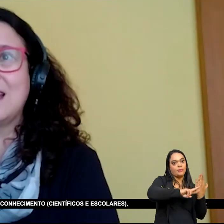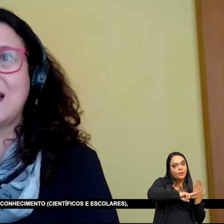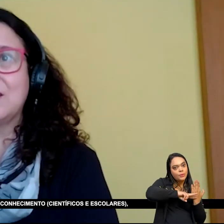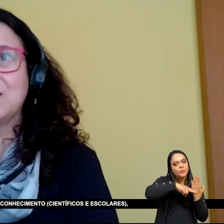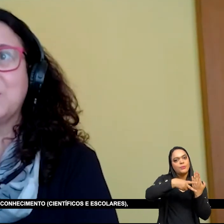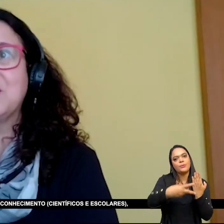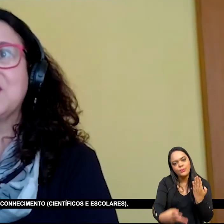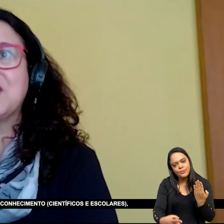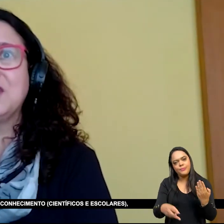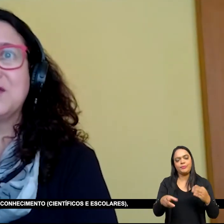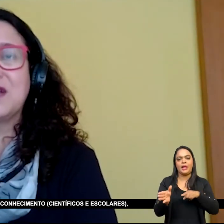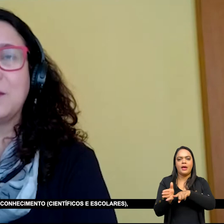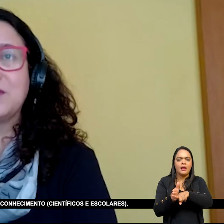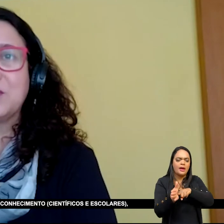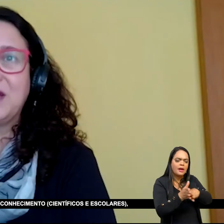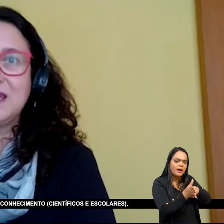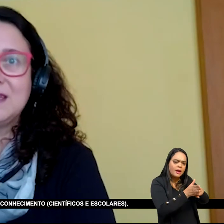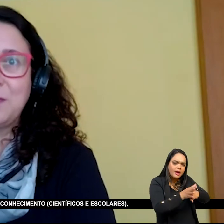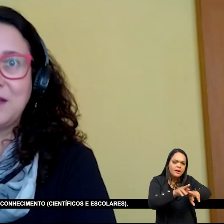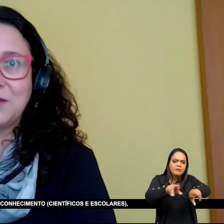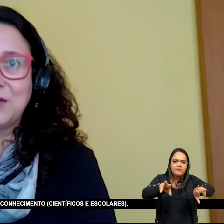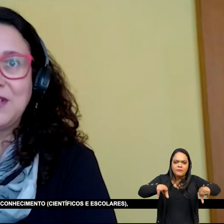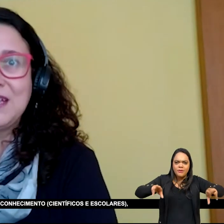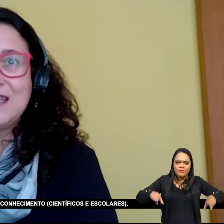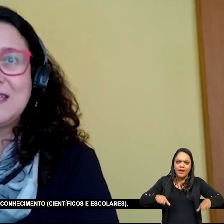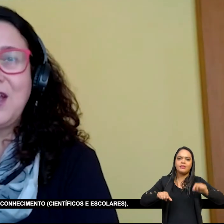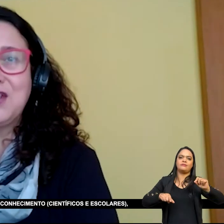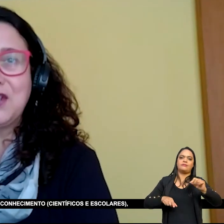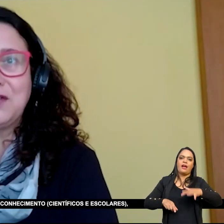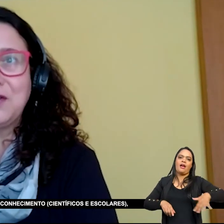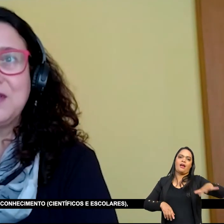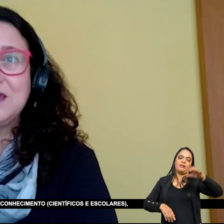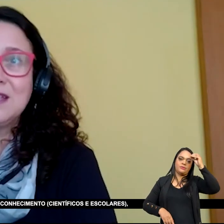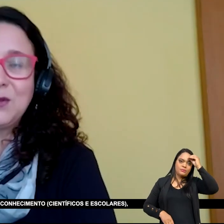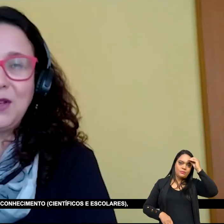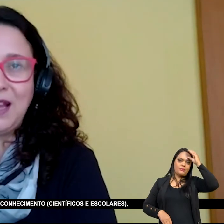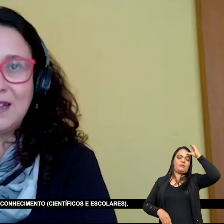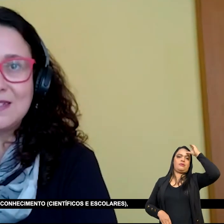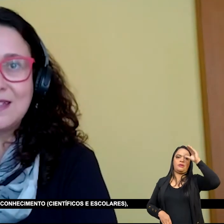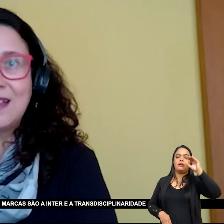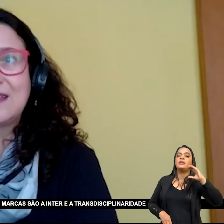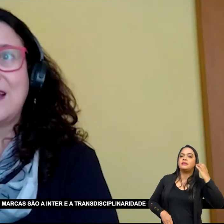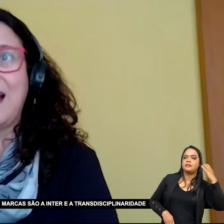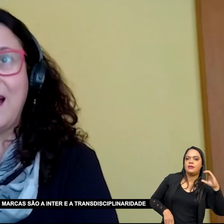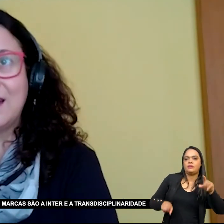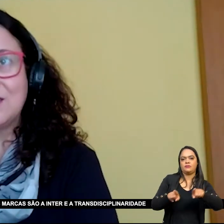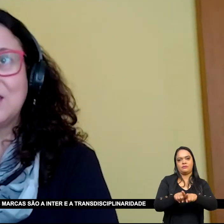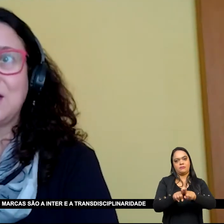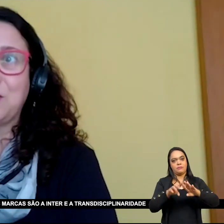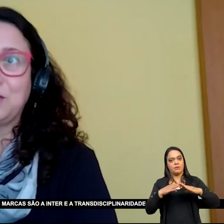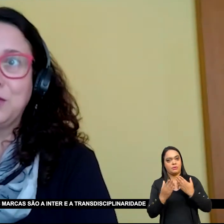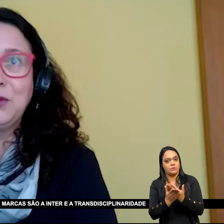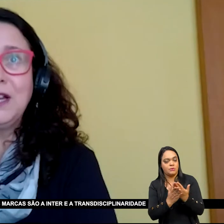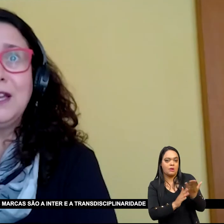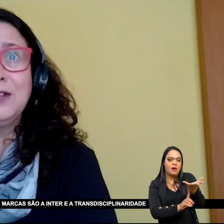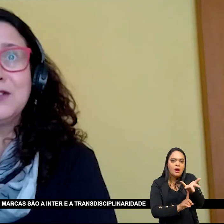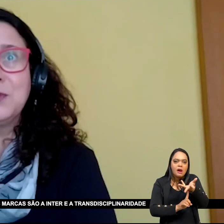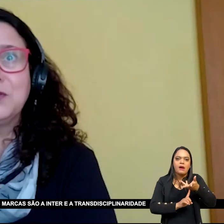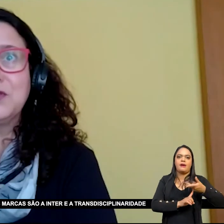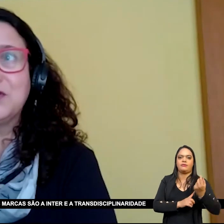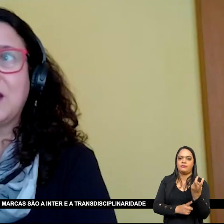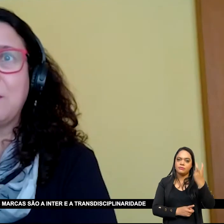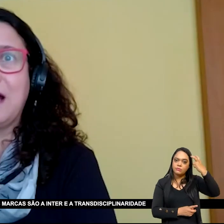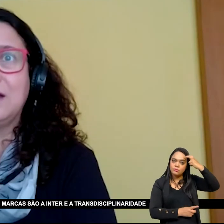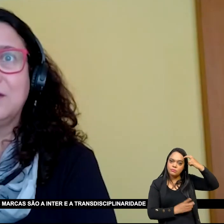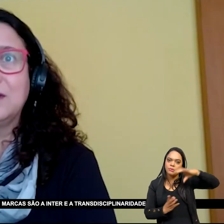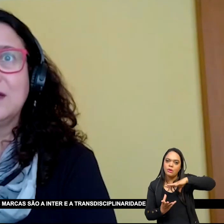Analisados por distintos campos do conhecimento, científicos e escolares Na arte, na cultura e nos